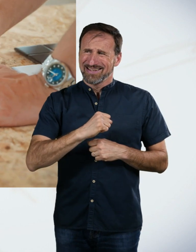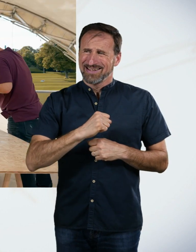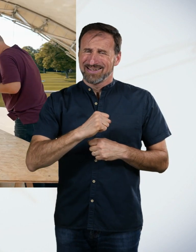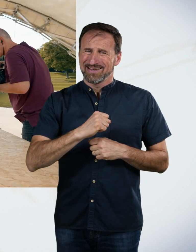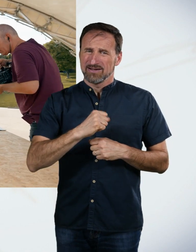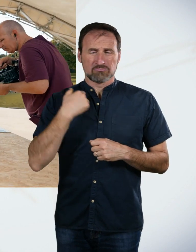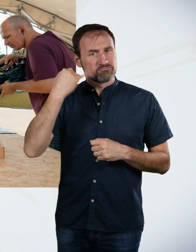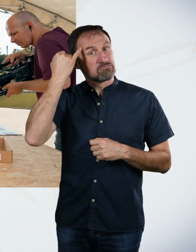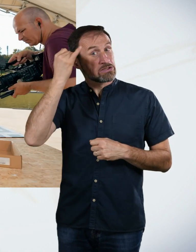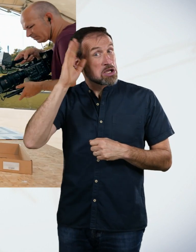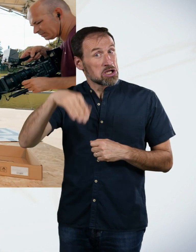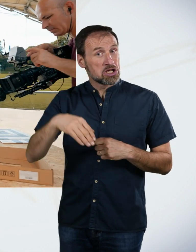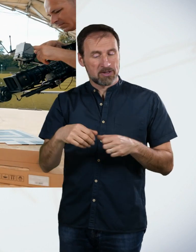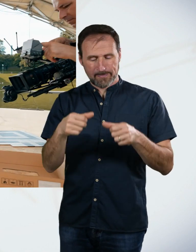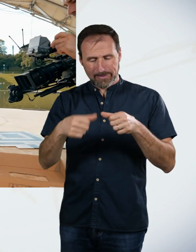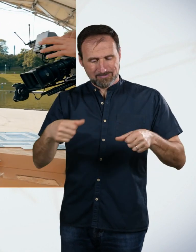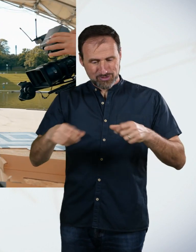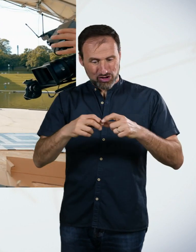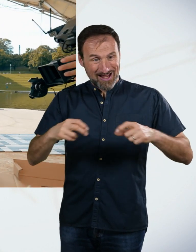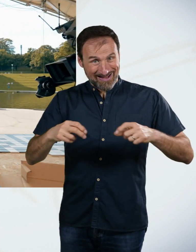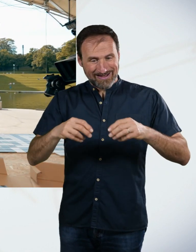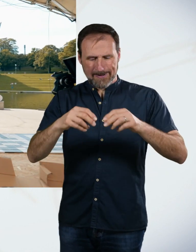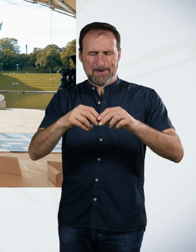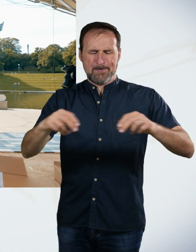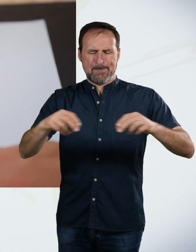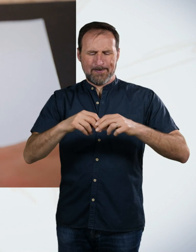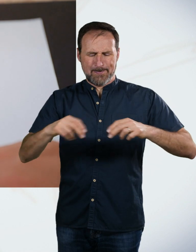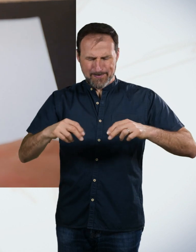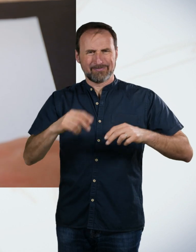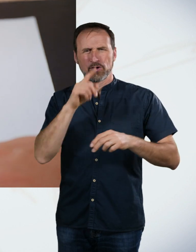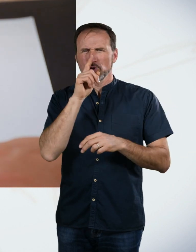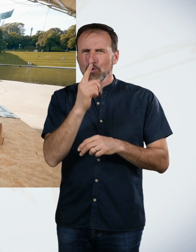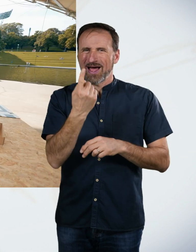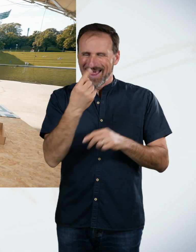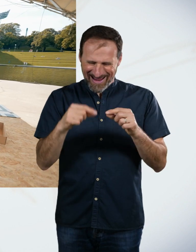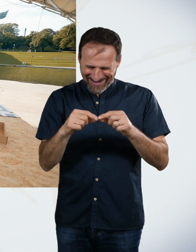Idee, dir die Mosaiksteine zu nehmen und die dann so zu legen, dass ich quasi nur noch die Reihe sehe, an der ich arbeite.